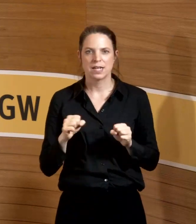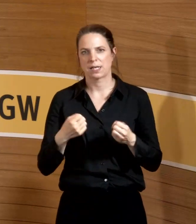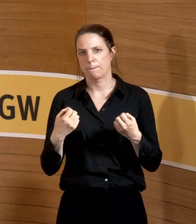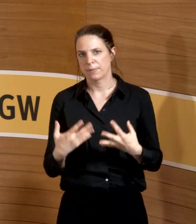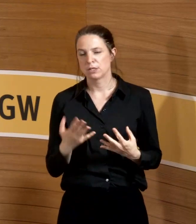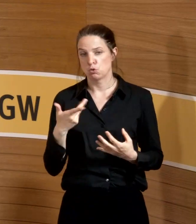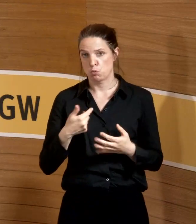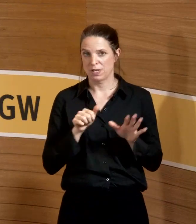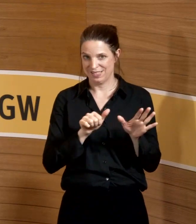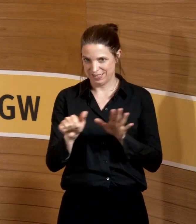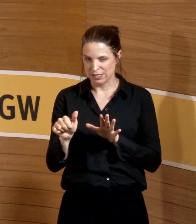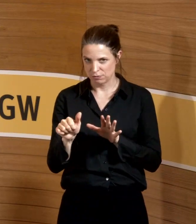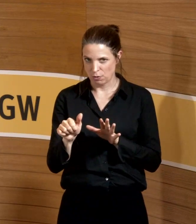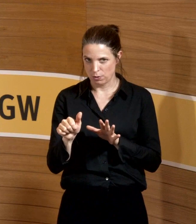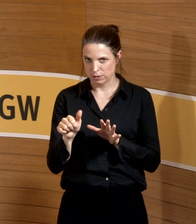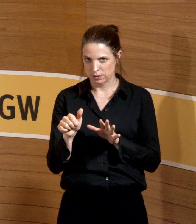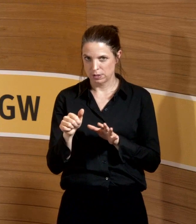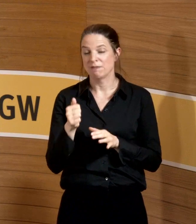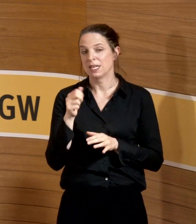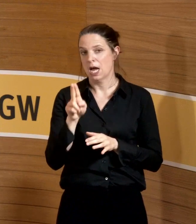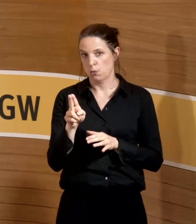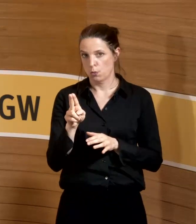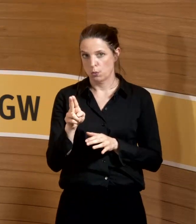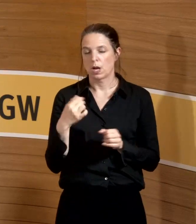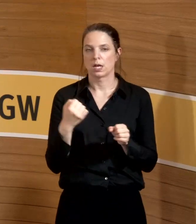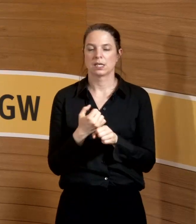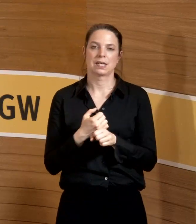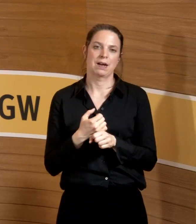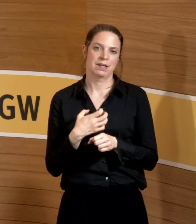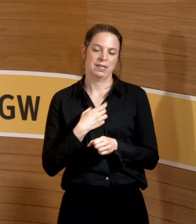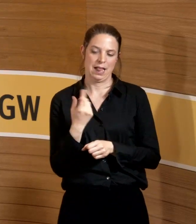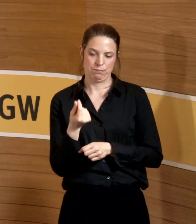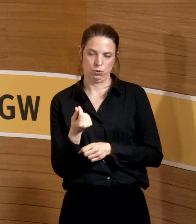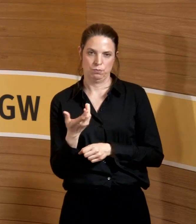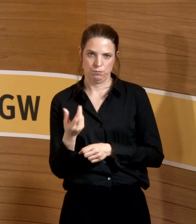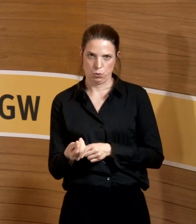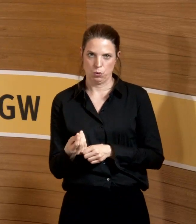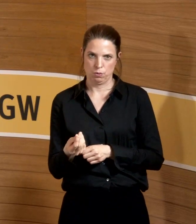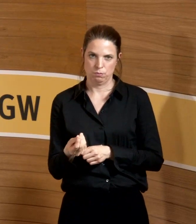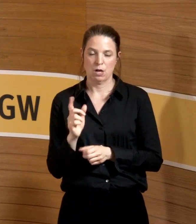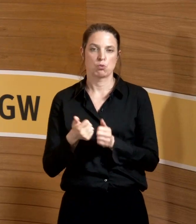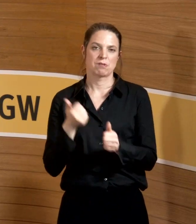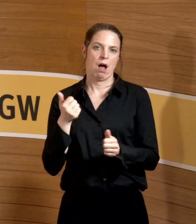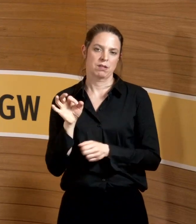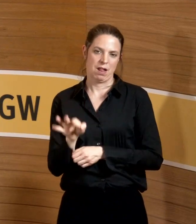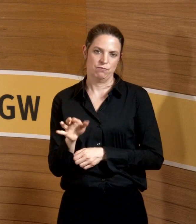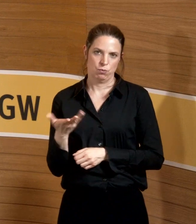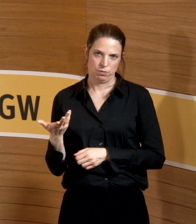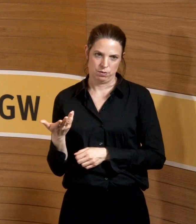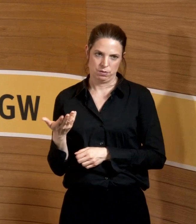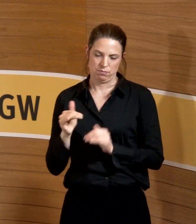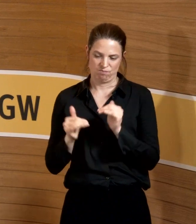sechs Wochen hinaus diese Schwangere, wenn sie AU wäre, in das Krankengeld fiede. Also benachteiligt würde, wenn sie